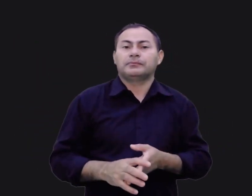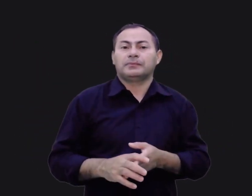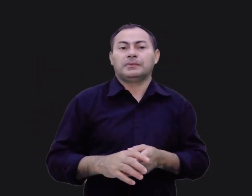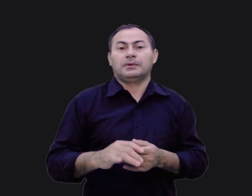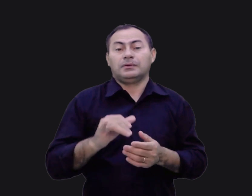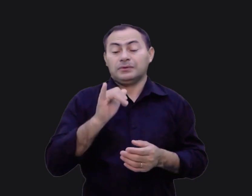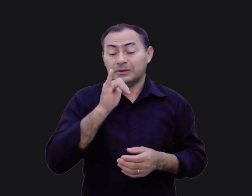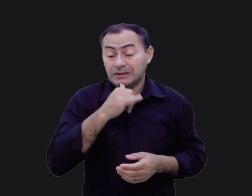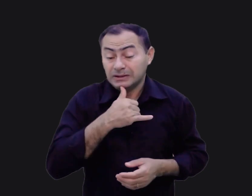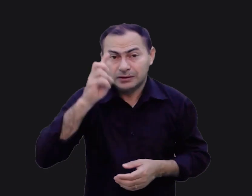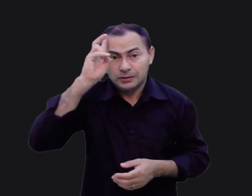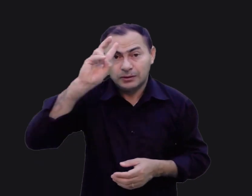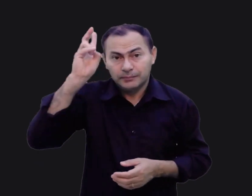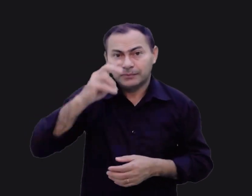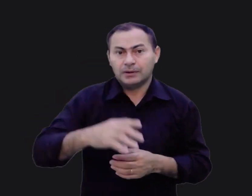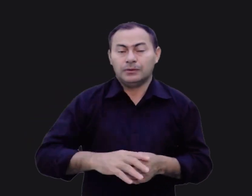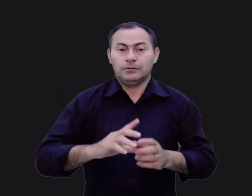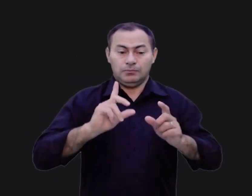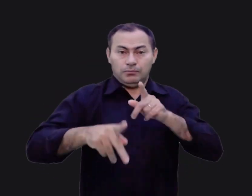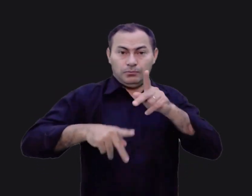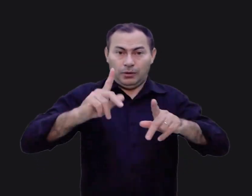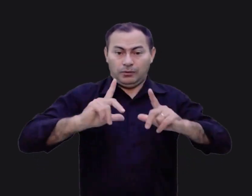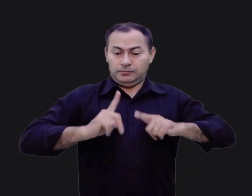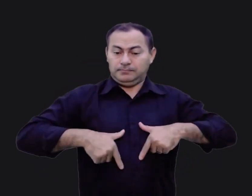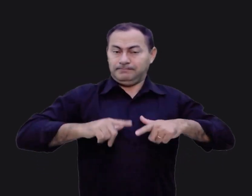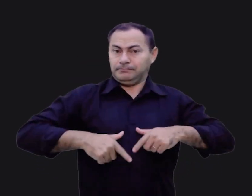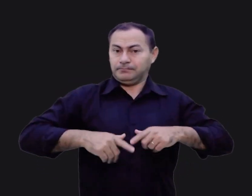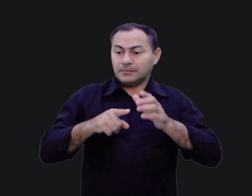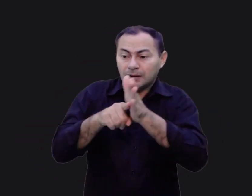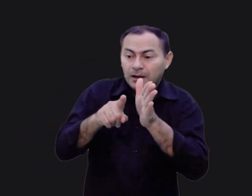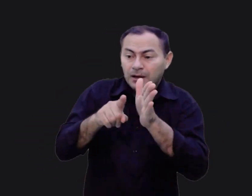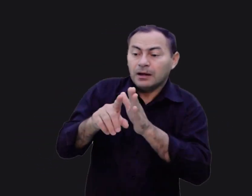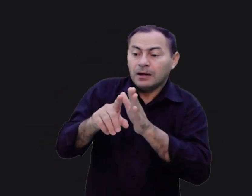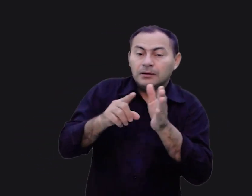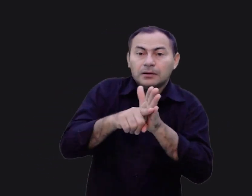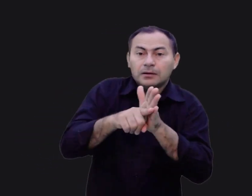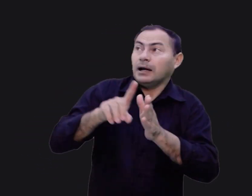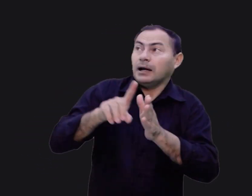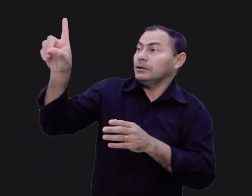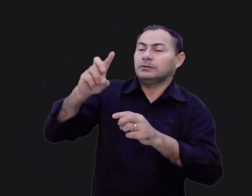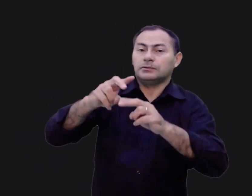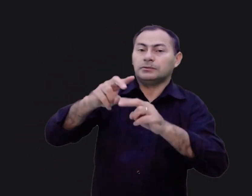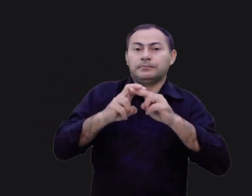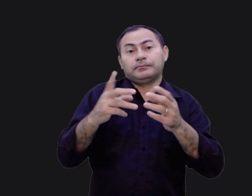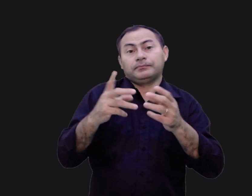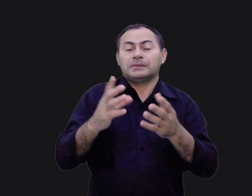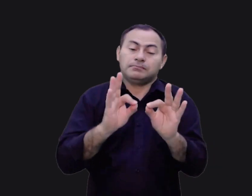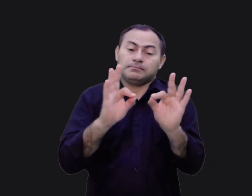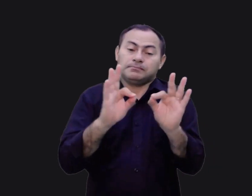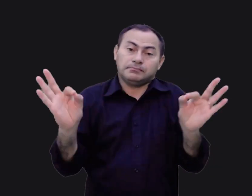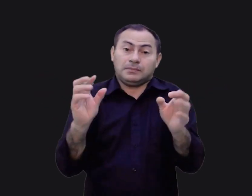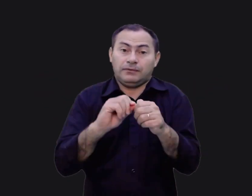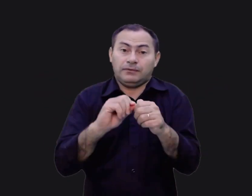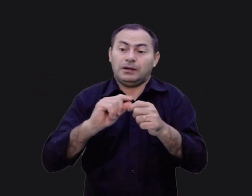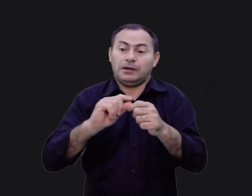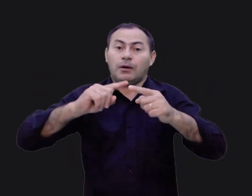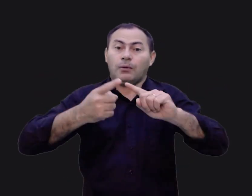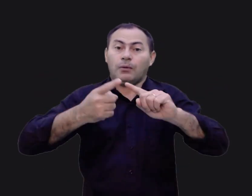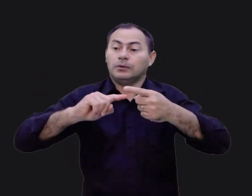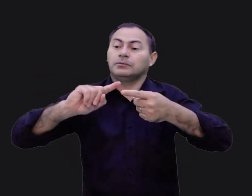O triste dessa história é que os israelitas não consultaram a Deus a respeito disso. Eles simplesmente fizeram um acordo